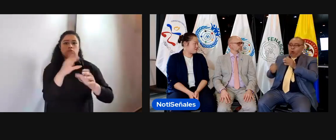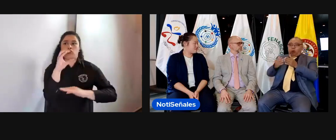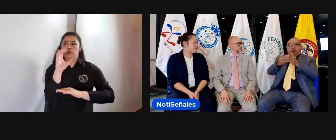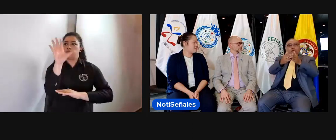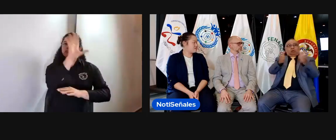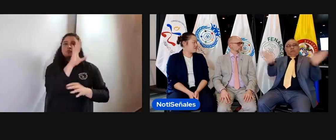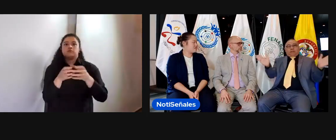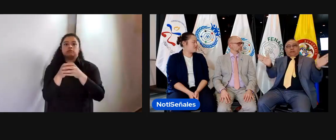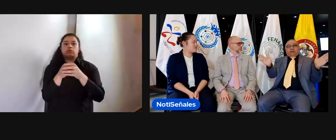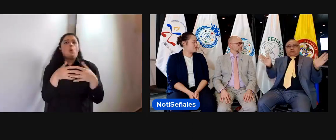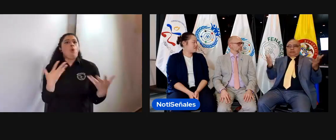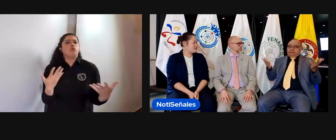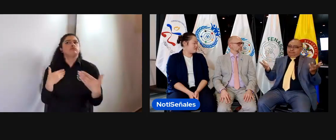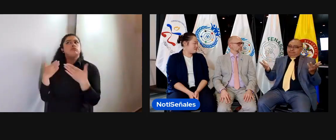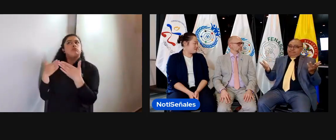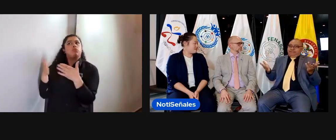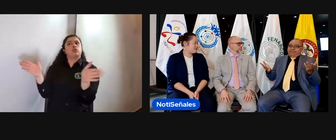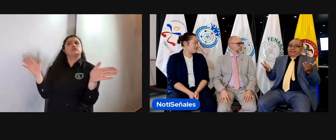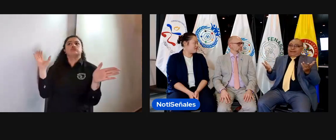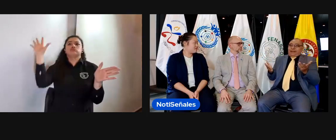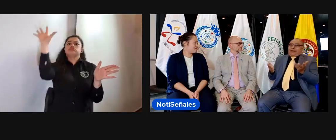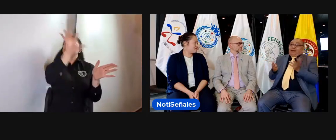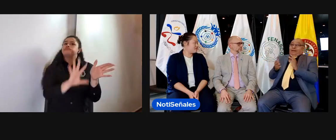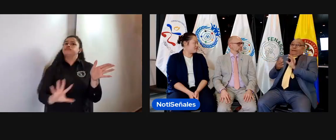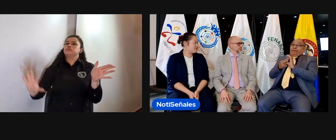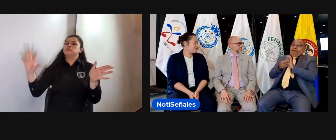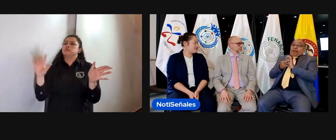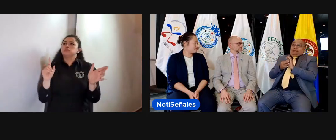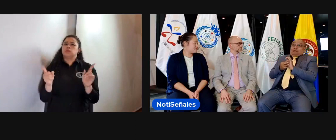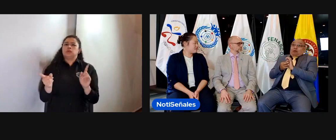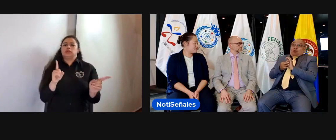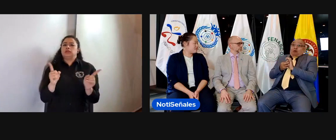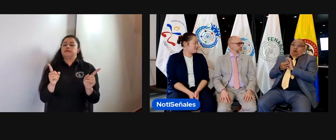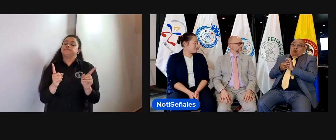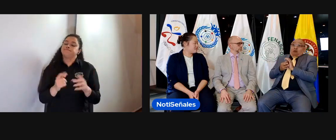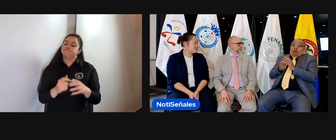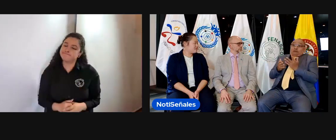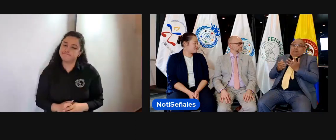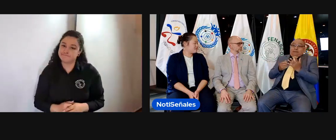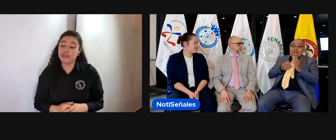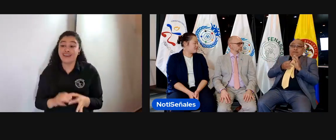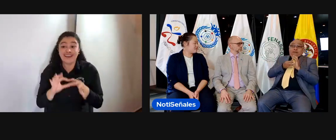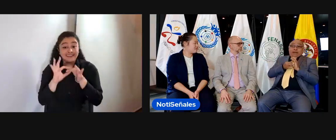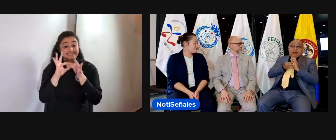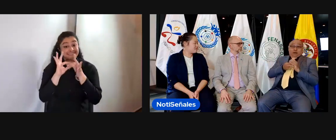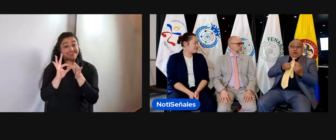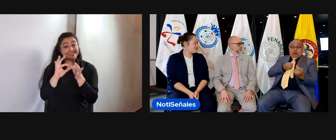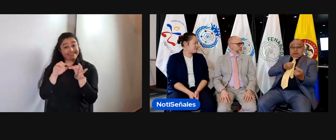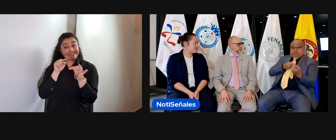trabaja por las asociaciones que están federadas, o por la comunidad sorda en general? Esa es la pregunta.